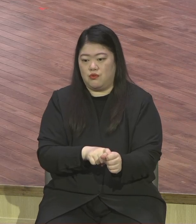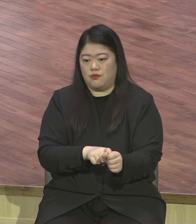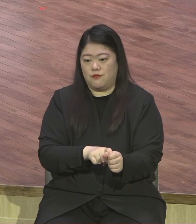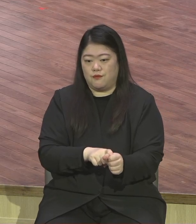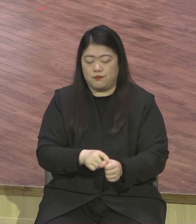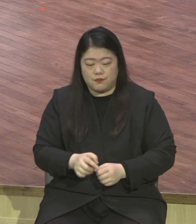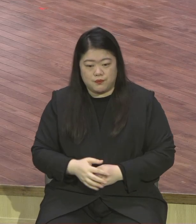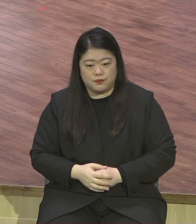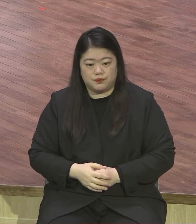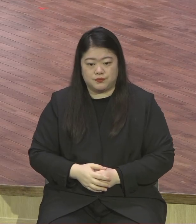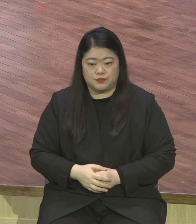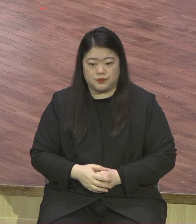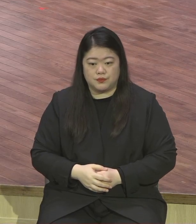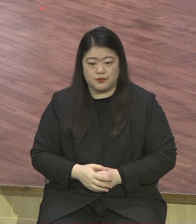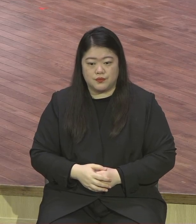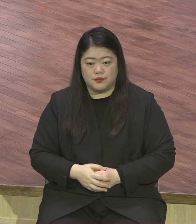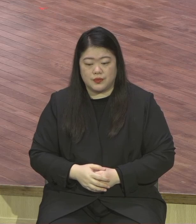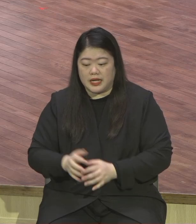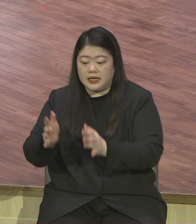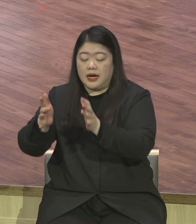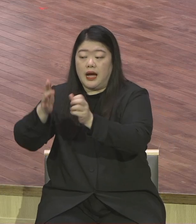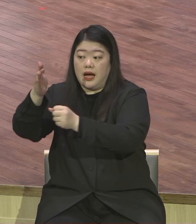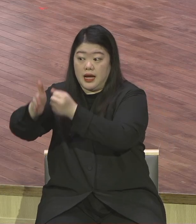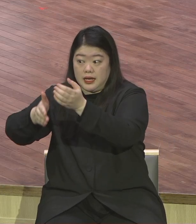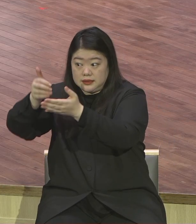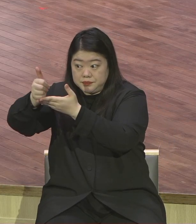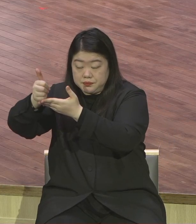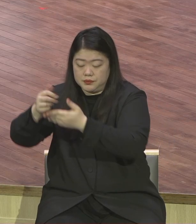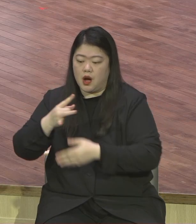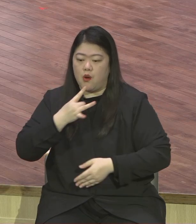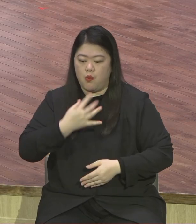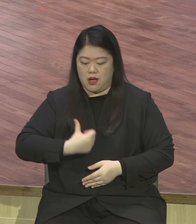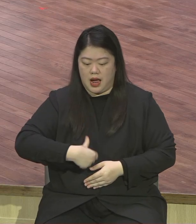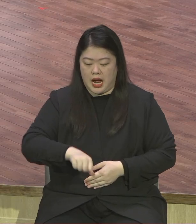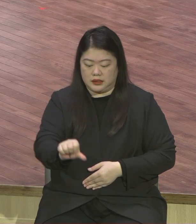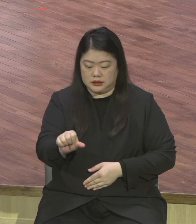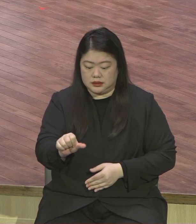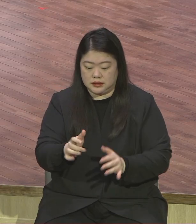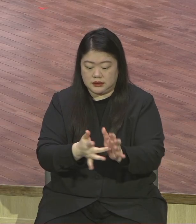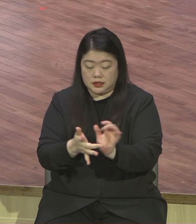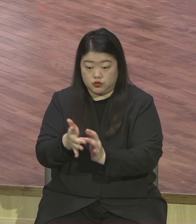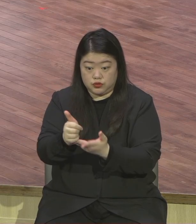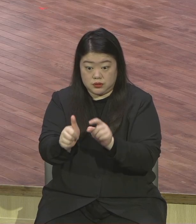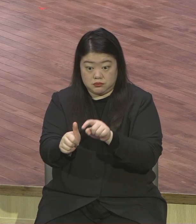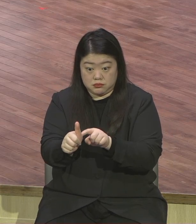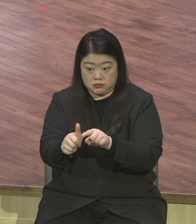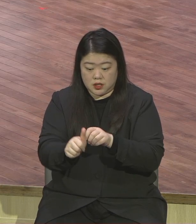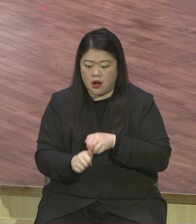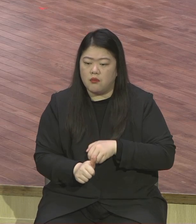독생자를 이렇게 이 땅에 버리고 십자가에 죽이기까지